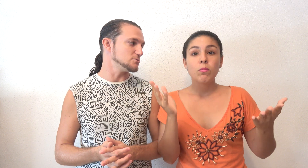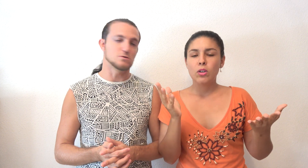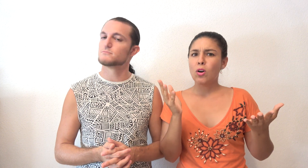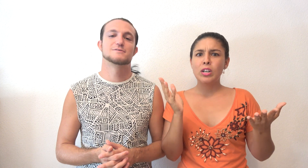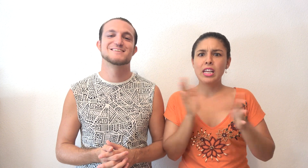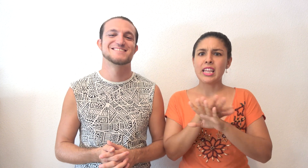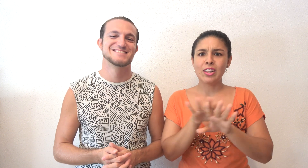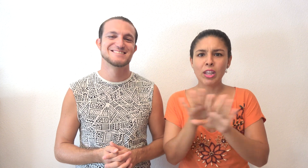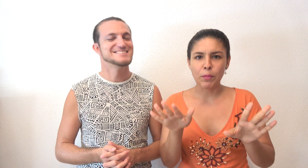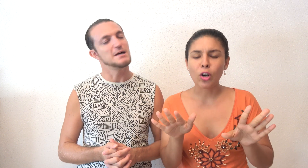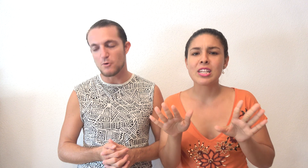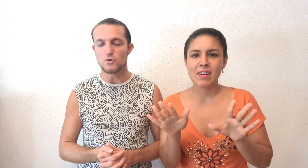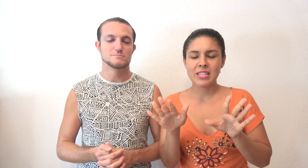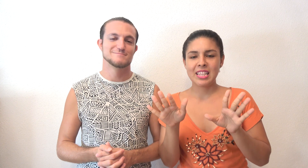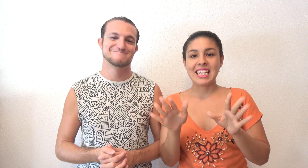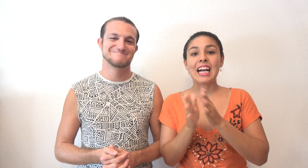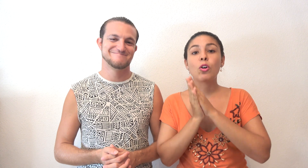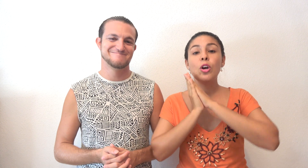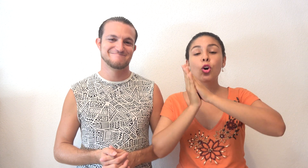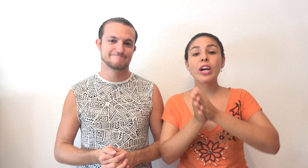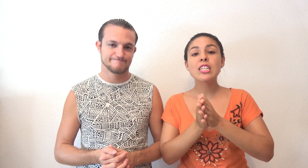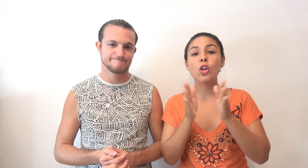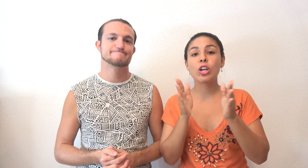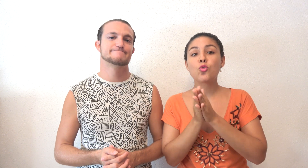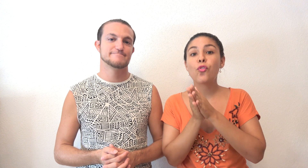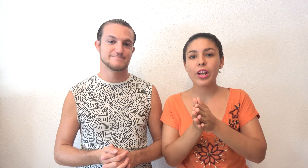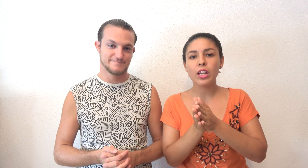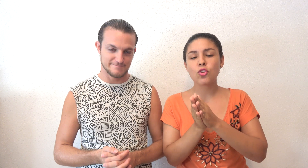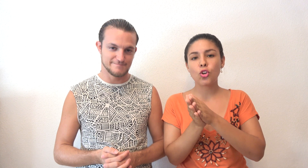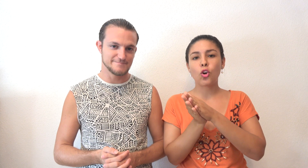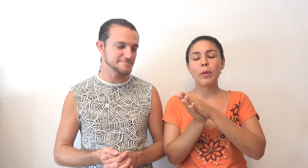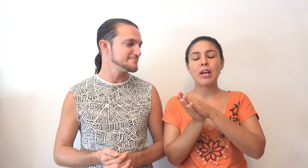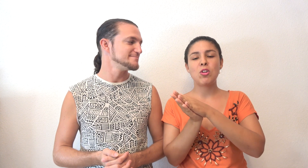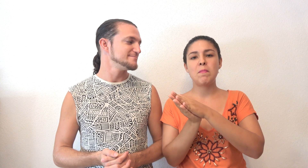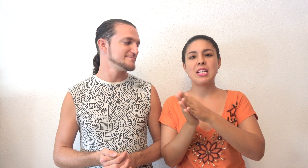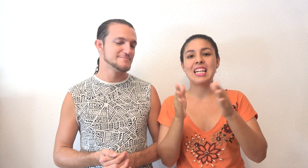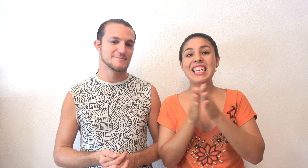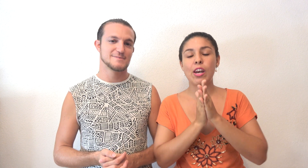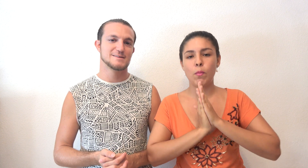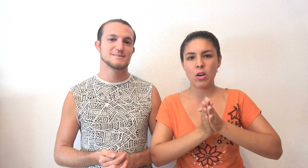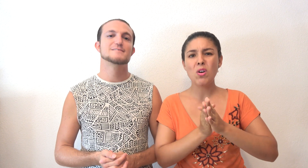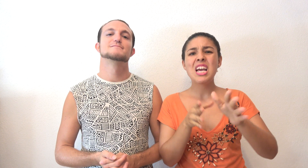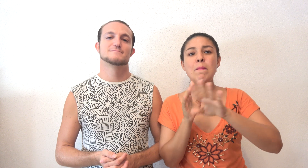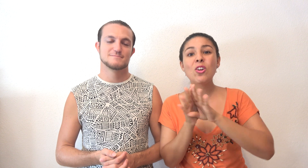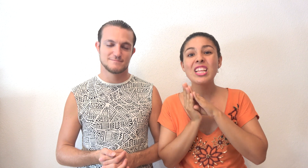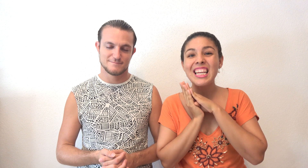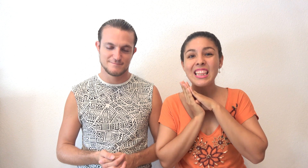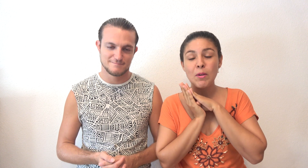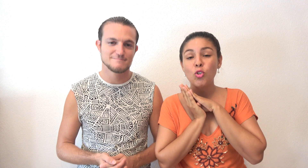No. No, sin nadando tampoco, aunque está bastante cerca. Cogéis lo que es un ferry. Nosotros recomendamos la empresa Líneas Romero. En menos de 30 minutos